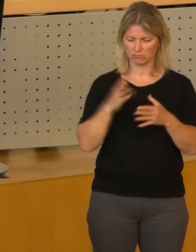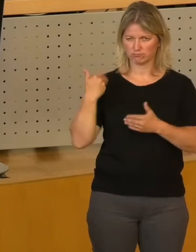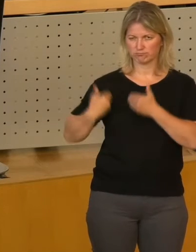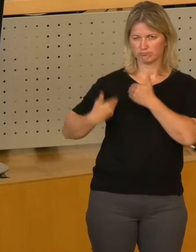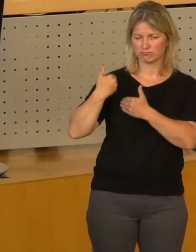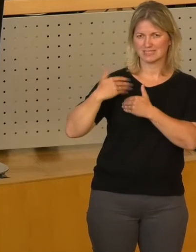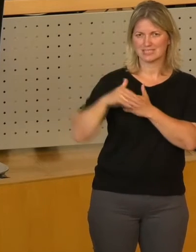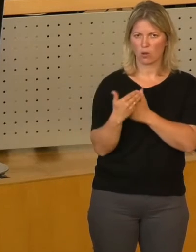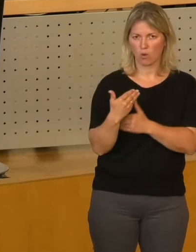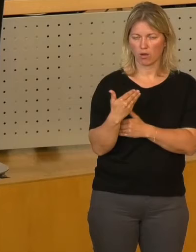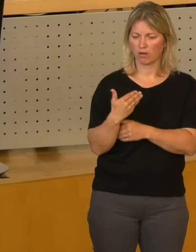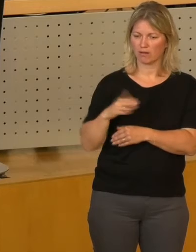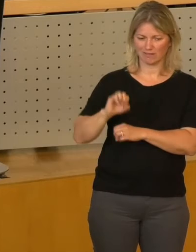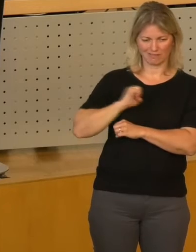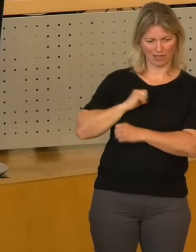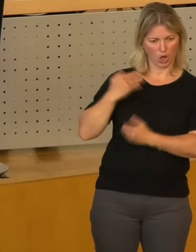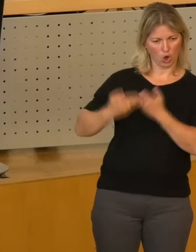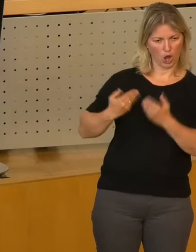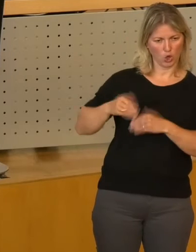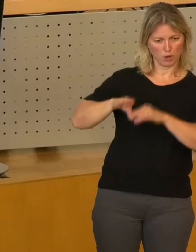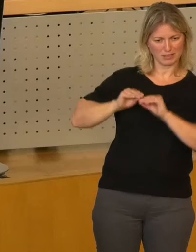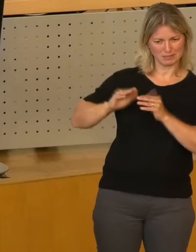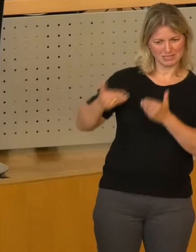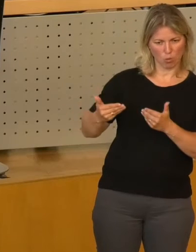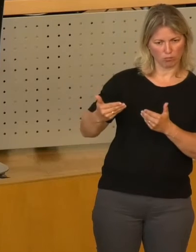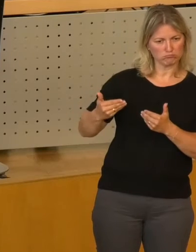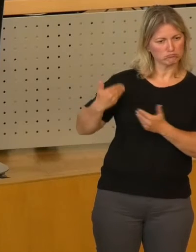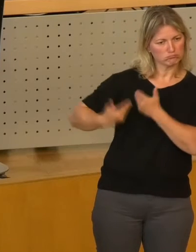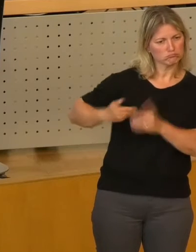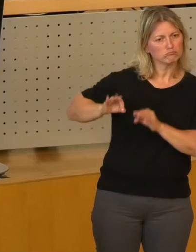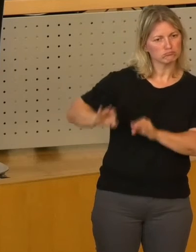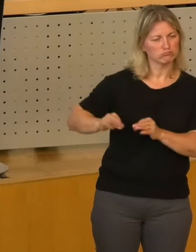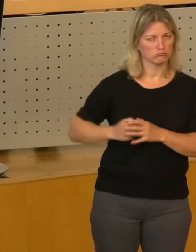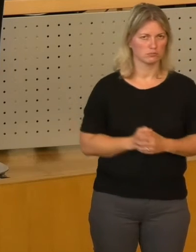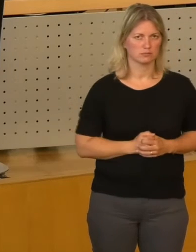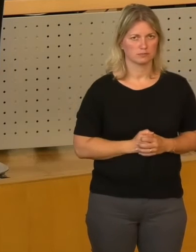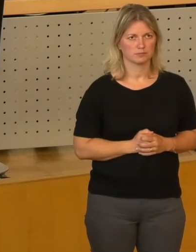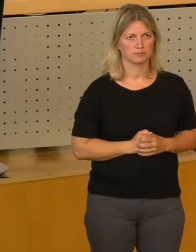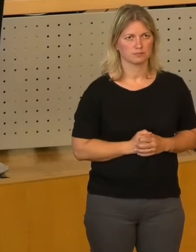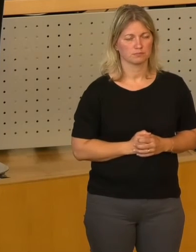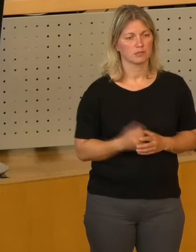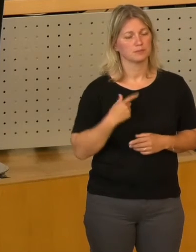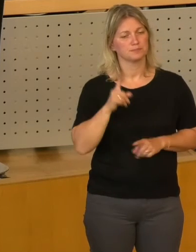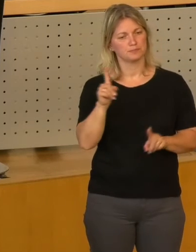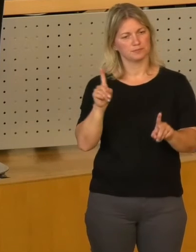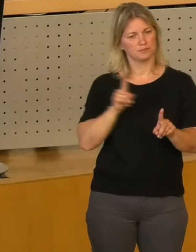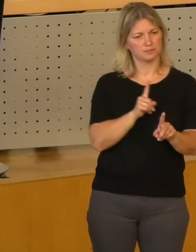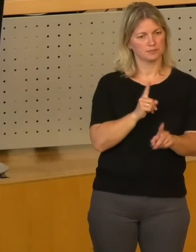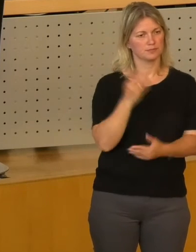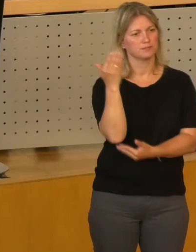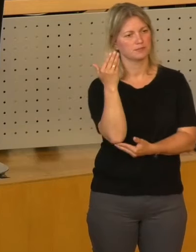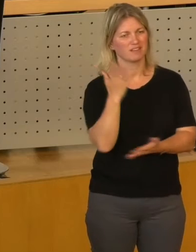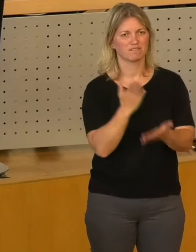auch ihrer Rolle gerecht geworden ist. Warum ich hier vorgetreten bin, ist einfach